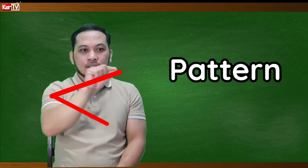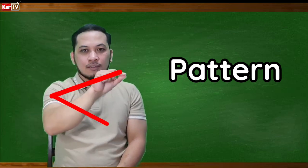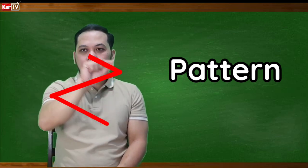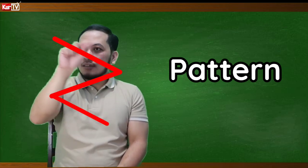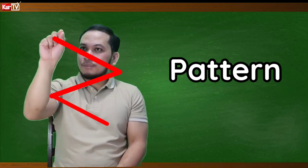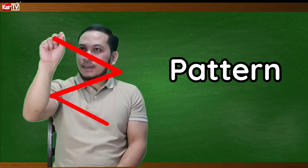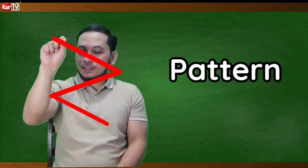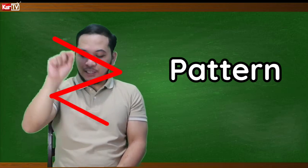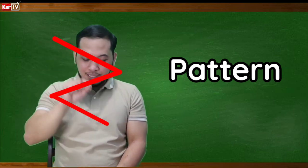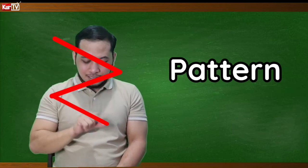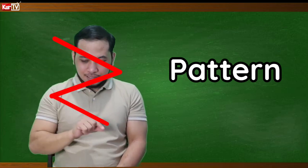Pattern.